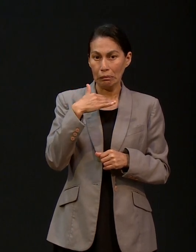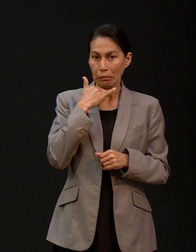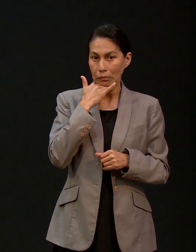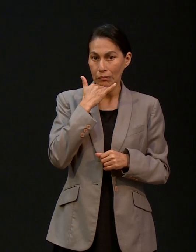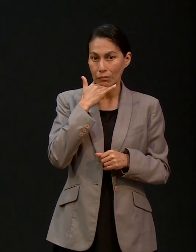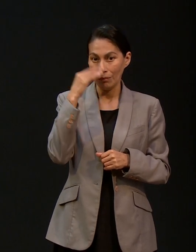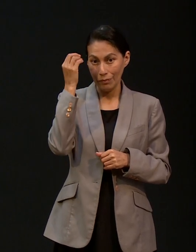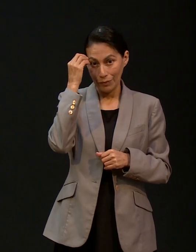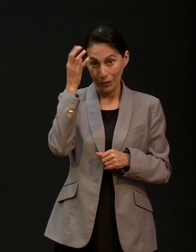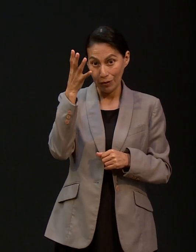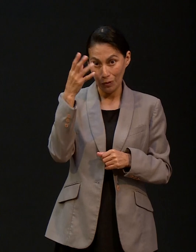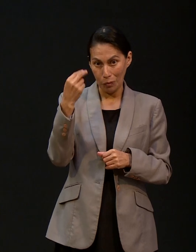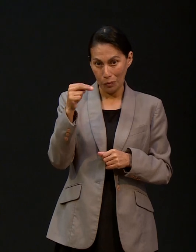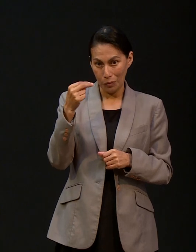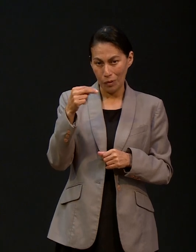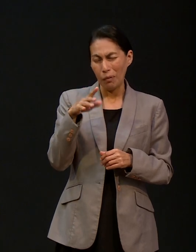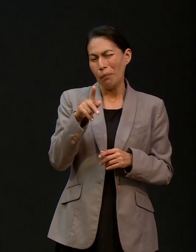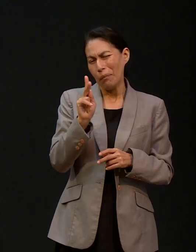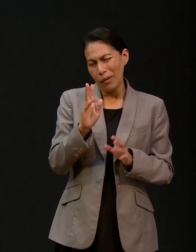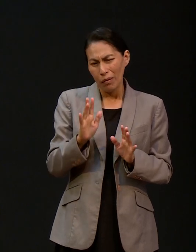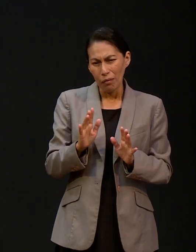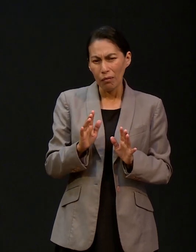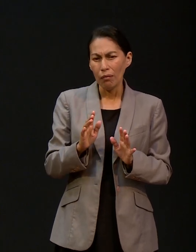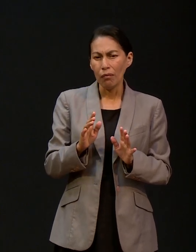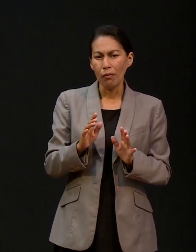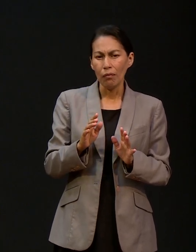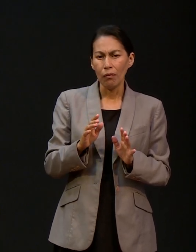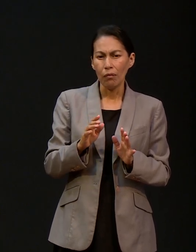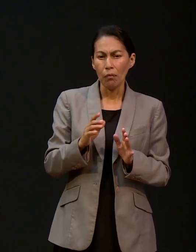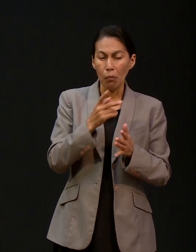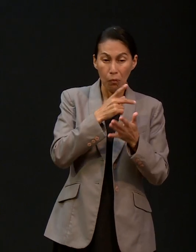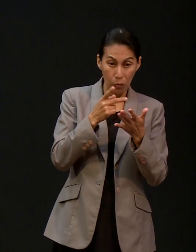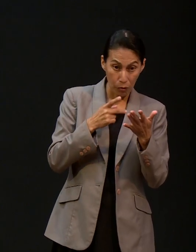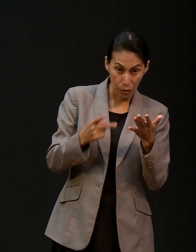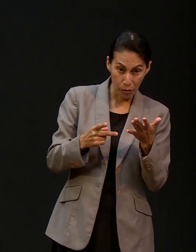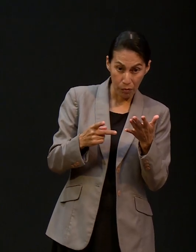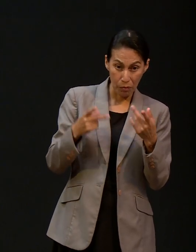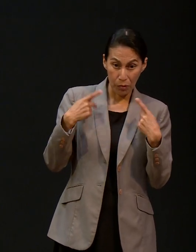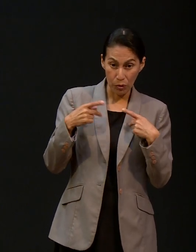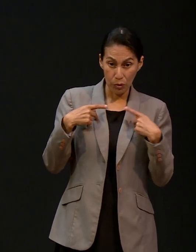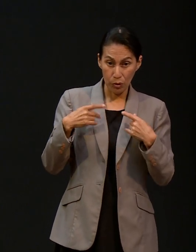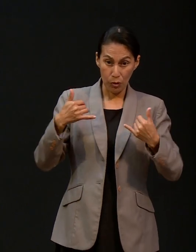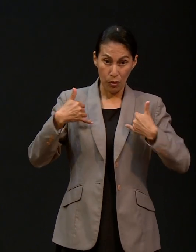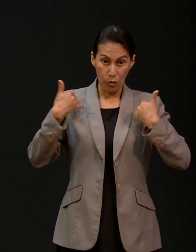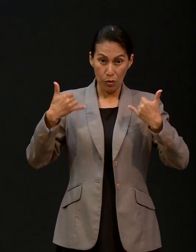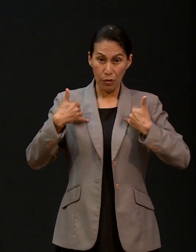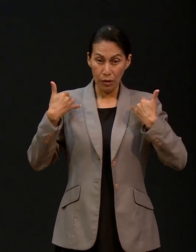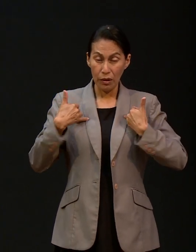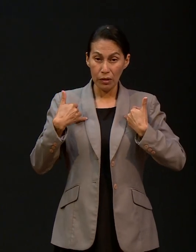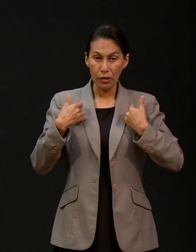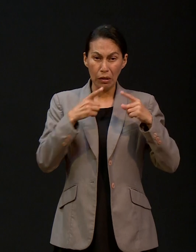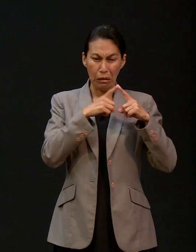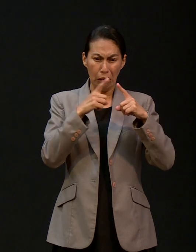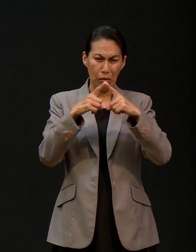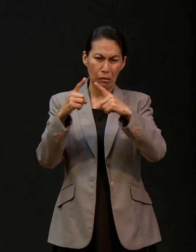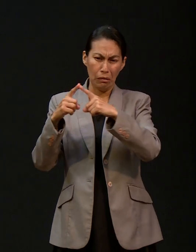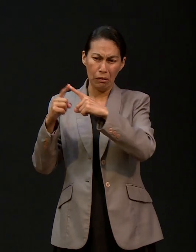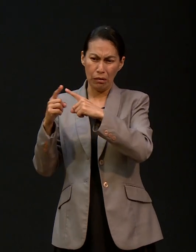Ay, se me olvidó cómo se llamó. Pero bueno, era un evento para que reunía a todos los jóvenes de las iglesias.